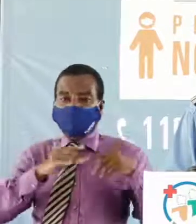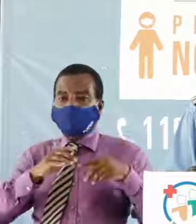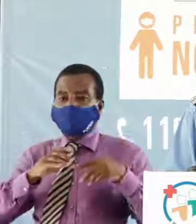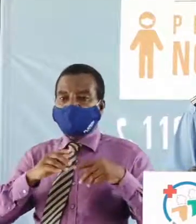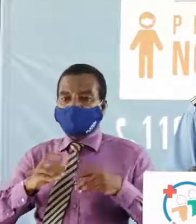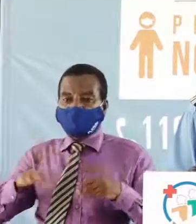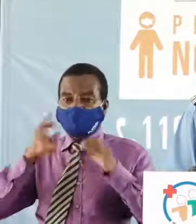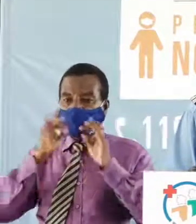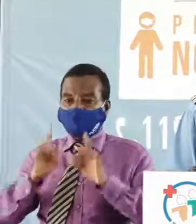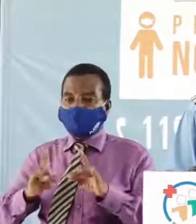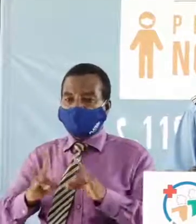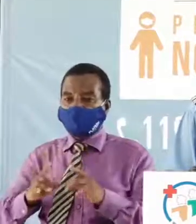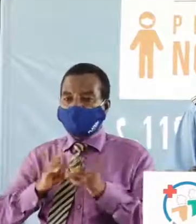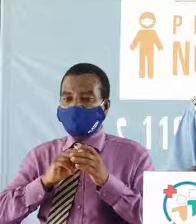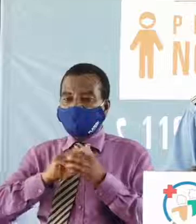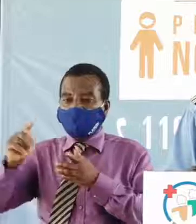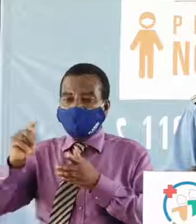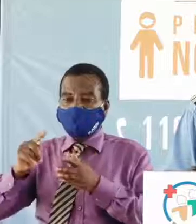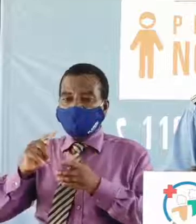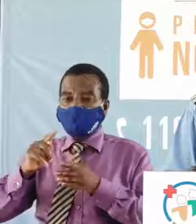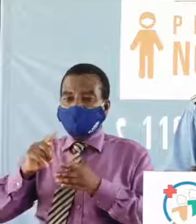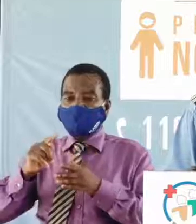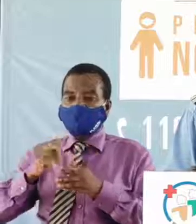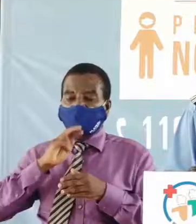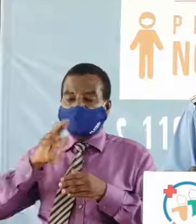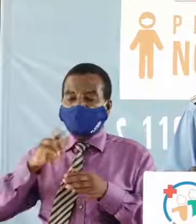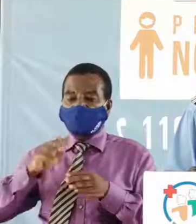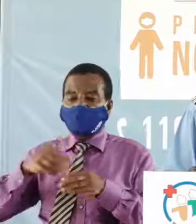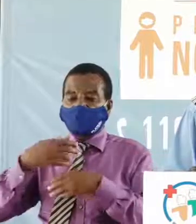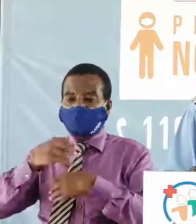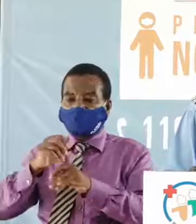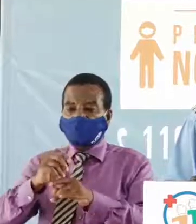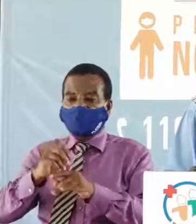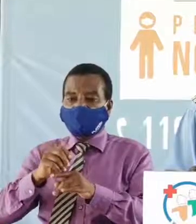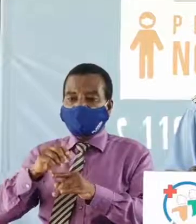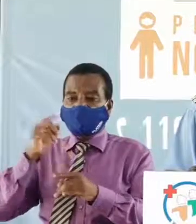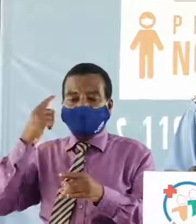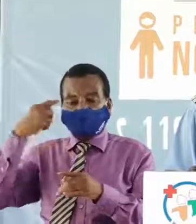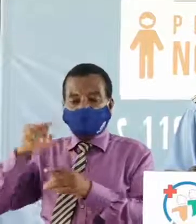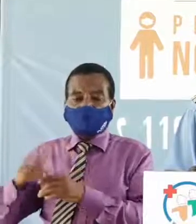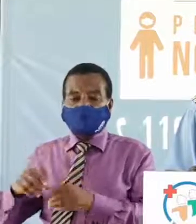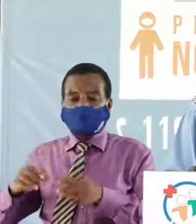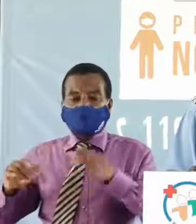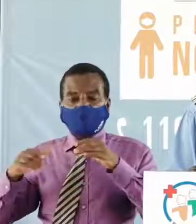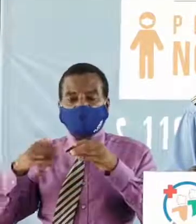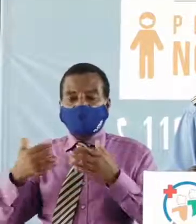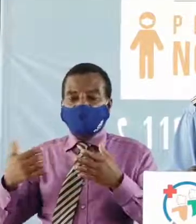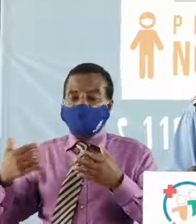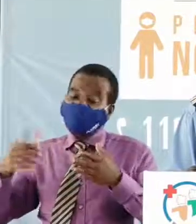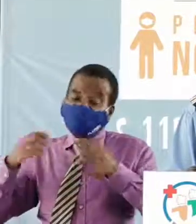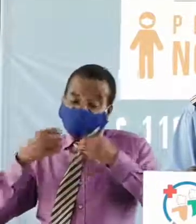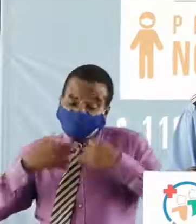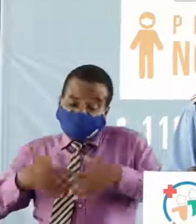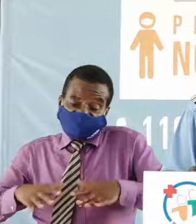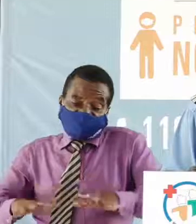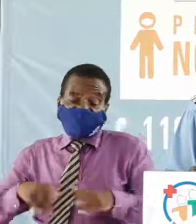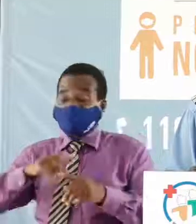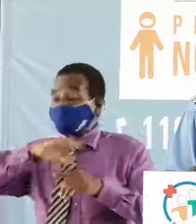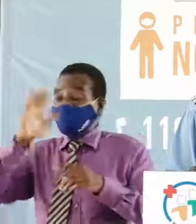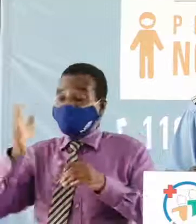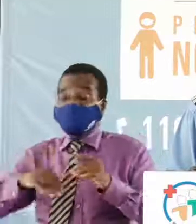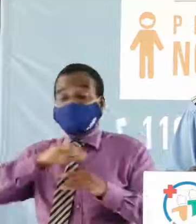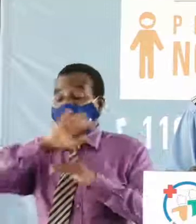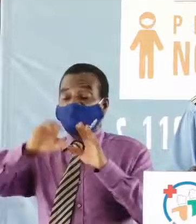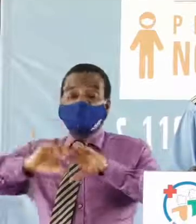stratégiques de trac sont mises en place à l'effet de décourager à jamais tous les